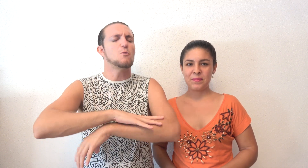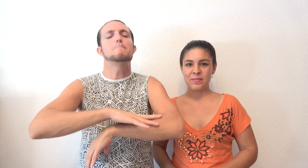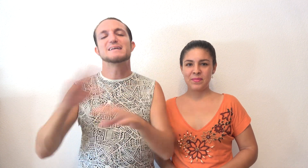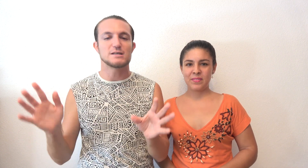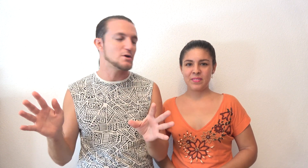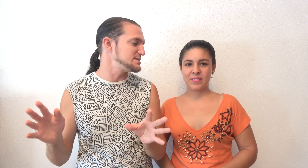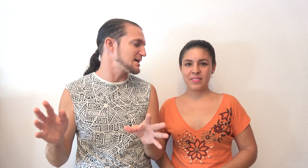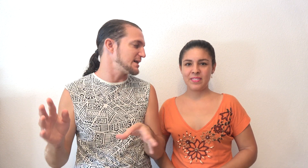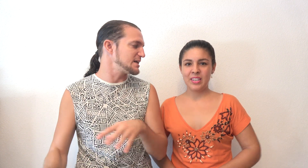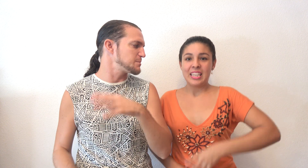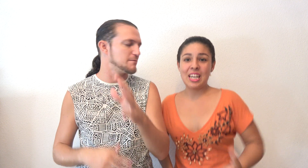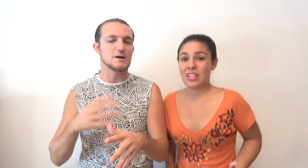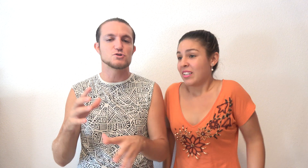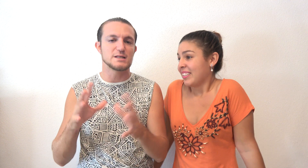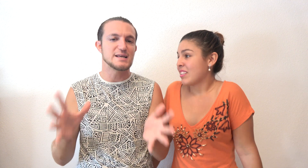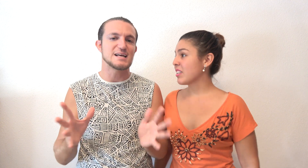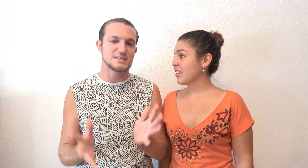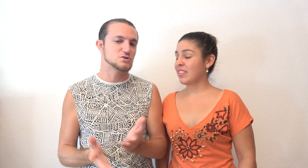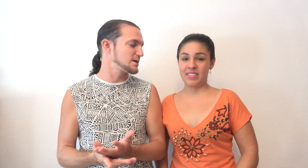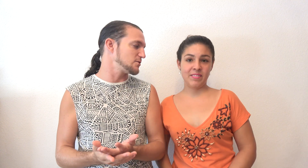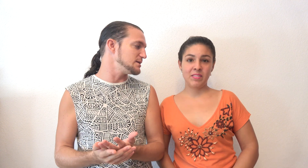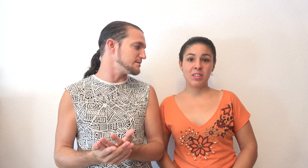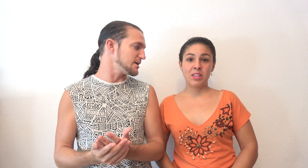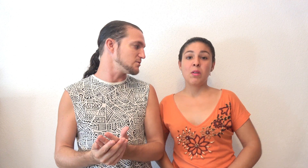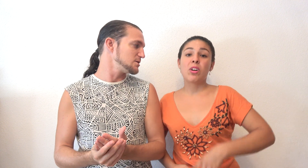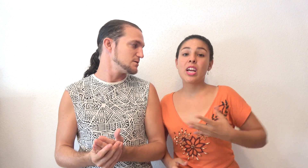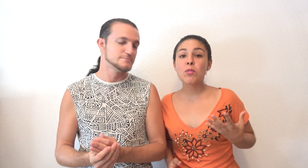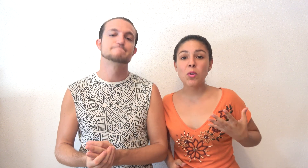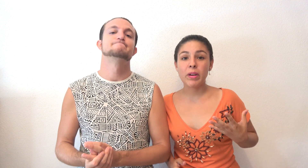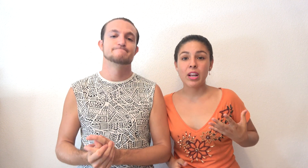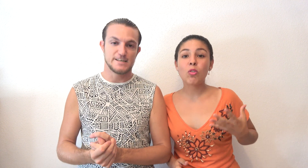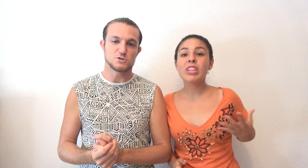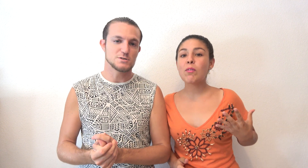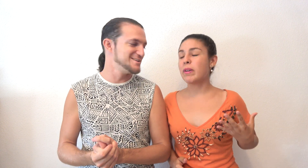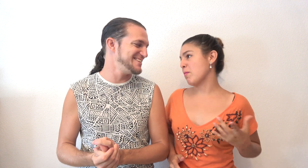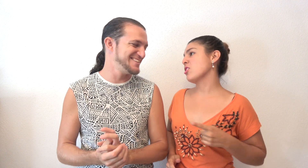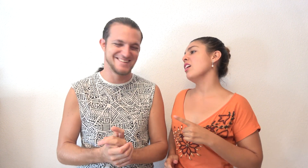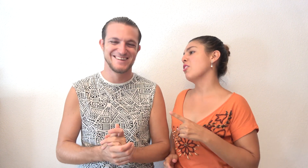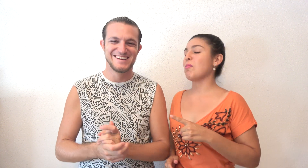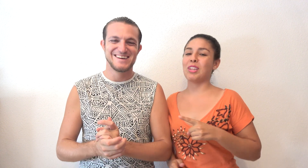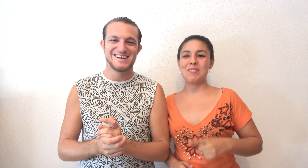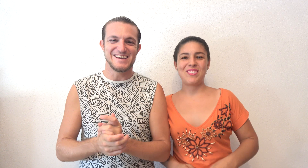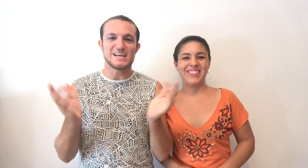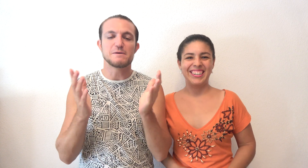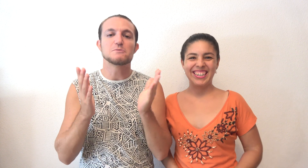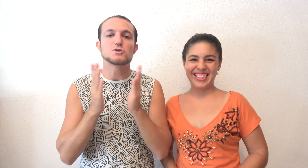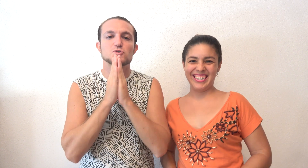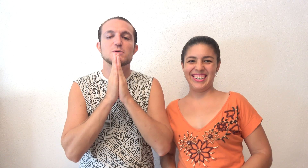completa de todas las Islas Canarias para hablaros de islas que se nos han quedado en el tintero. Porque queremos volver. Algún día volveremos, ¿eh? Nos la apuntamos. Y que esperamos que os guste